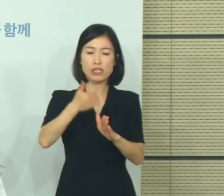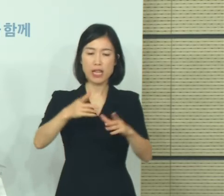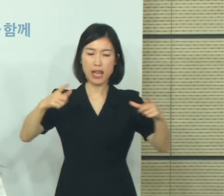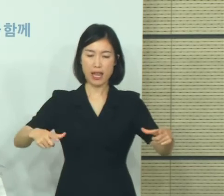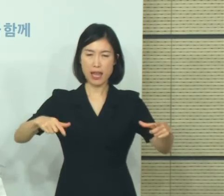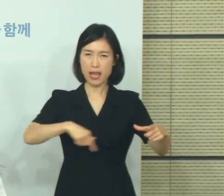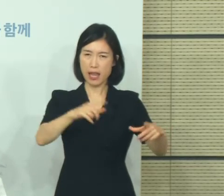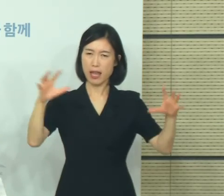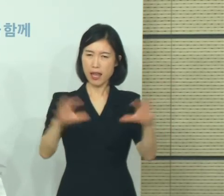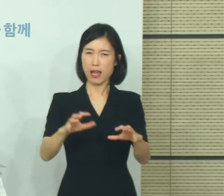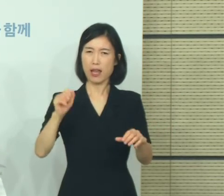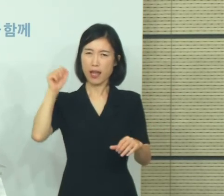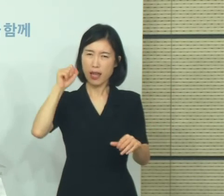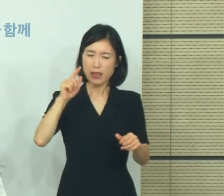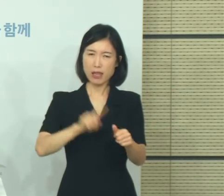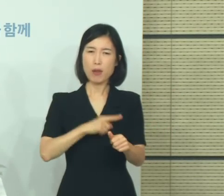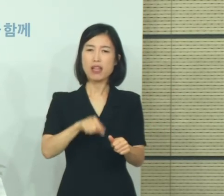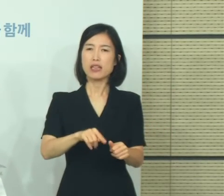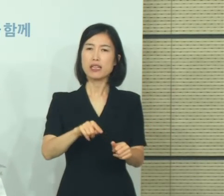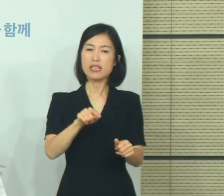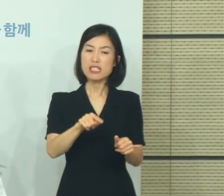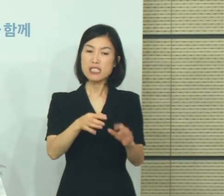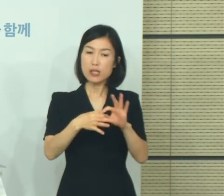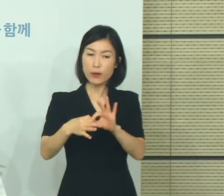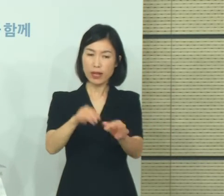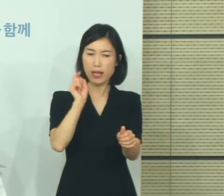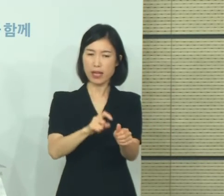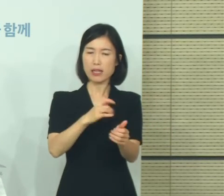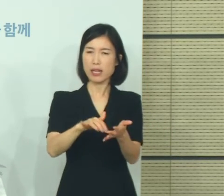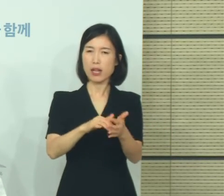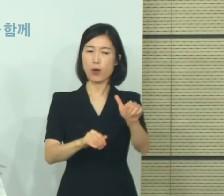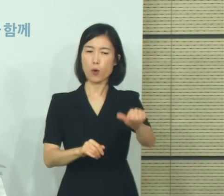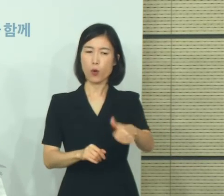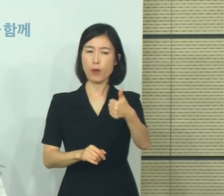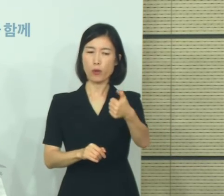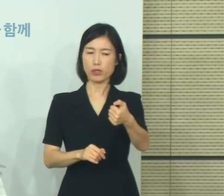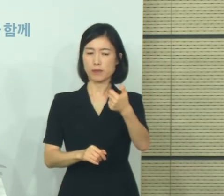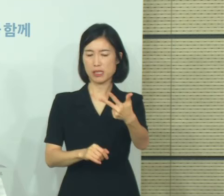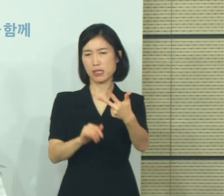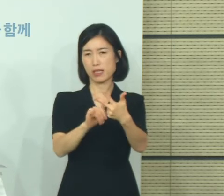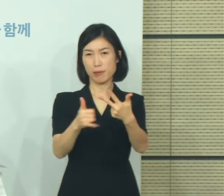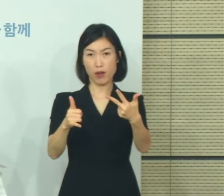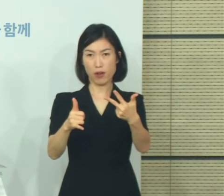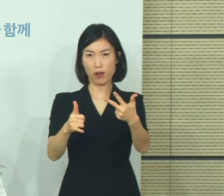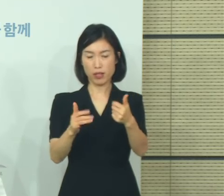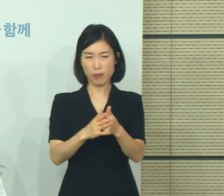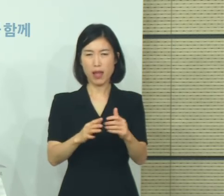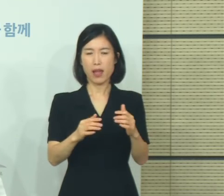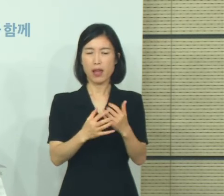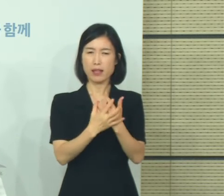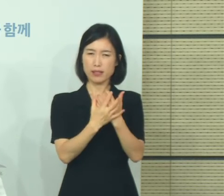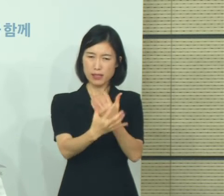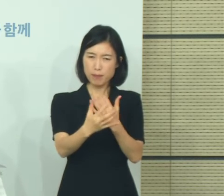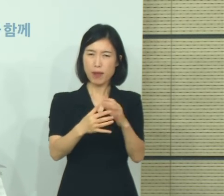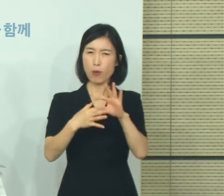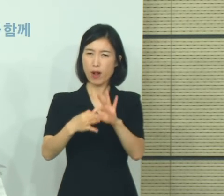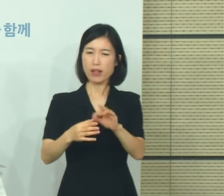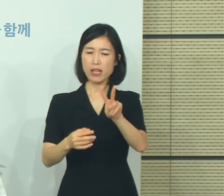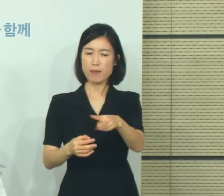관련하여 현재까지 누적 확진자는 총 557명으로 집회 관련이